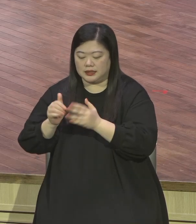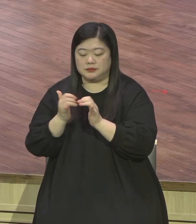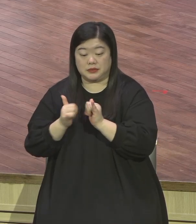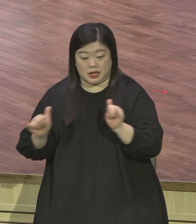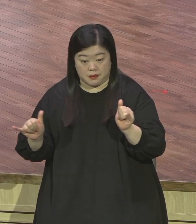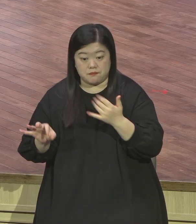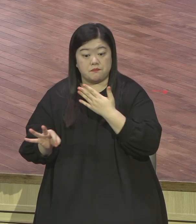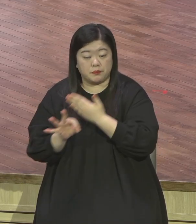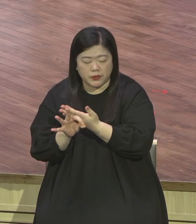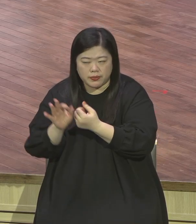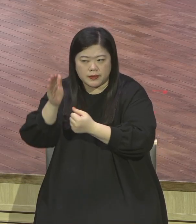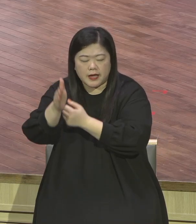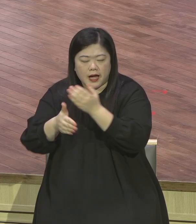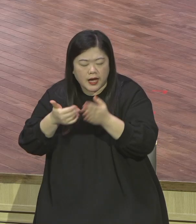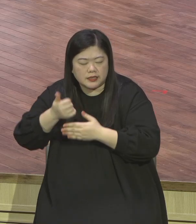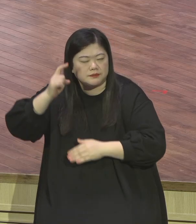중요하다 그랬어요 리듬